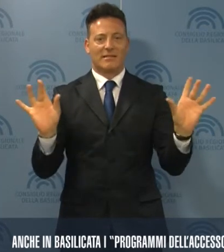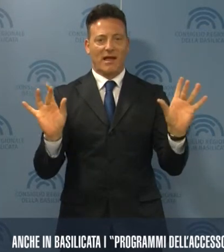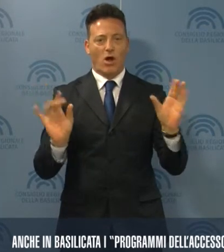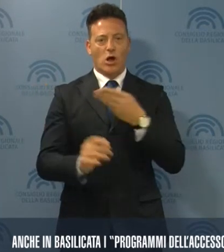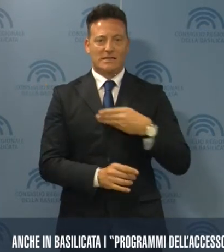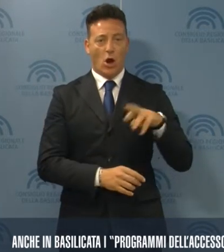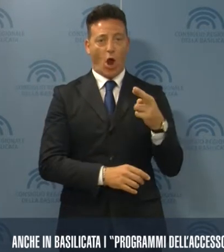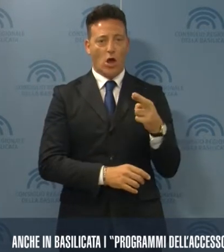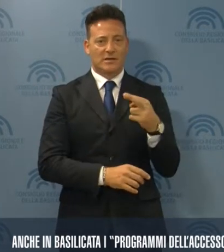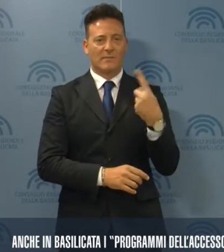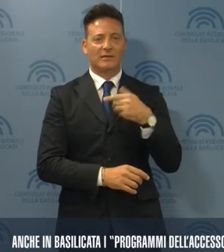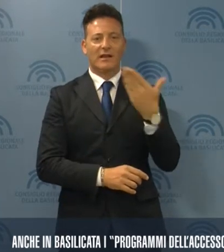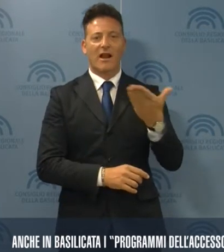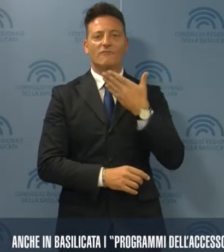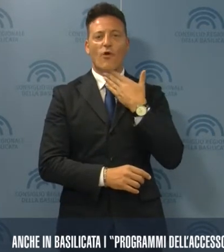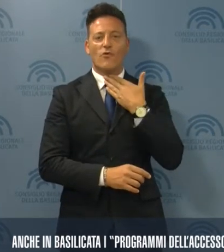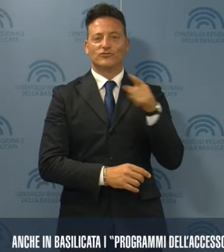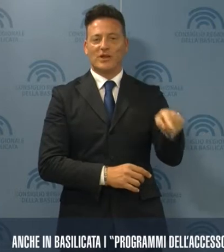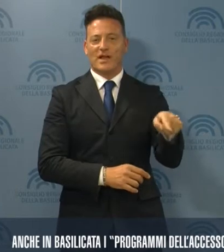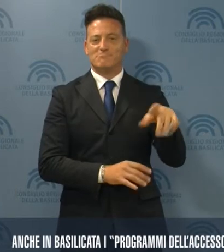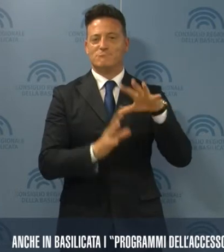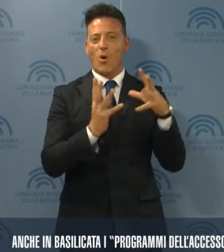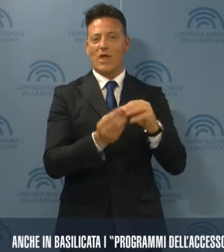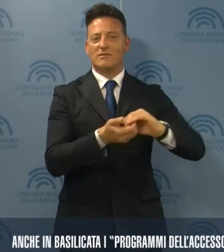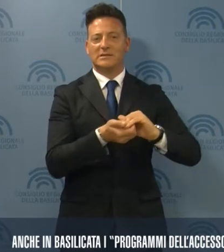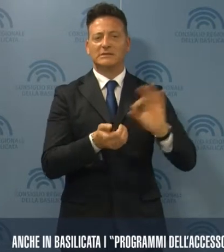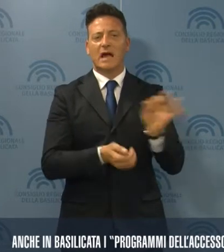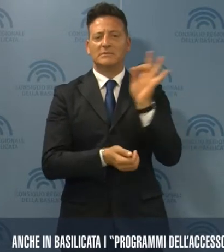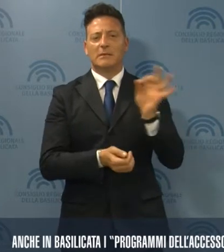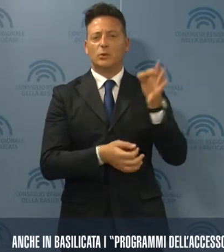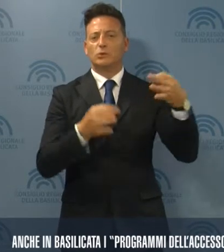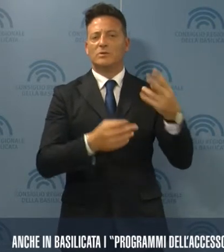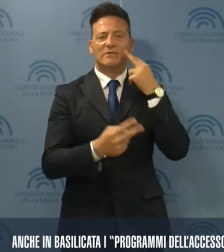per dare voce a quel mondo dell'associazionismo che molto spesso non ha la giusta visibilità.